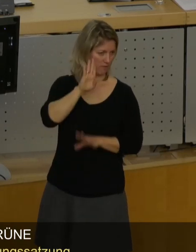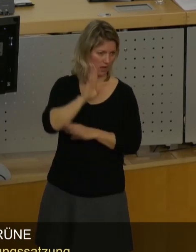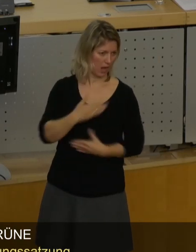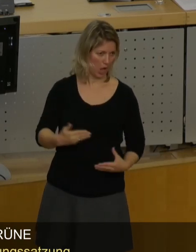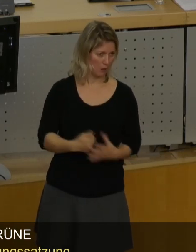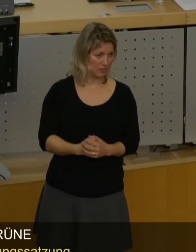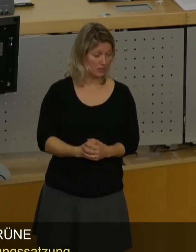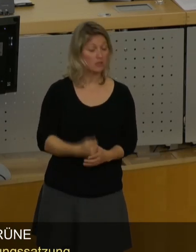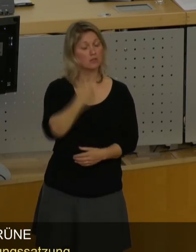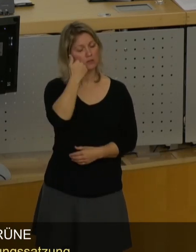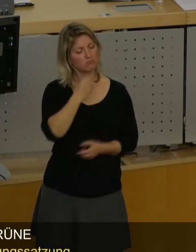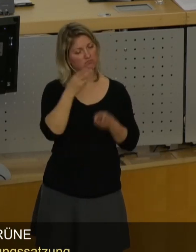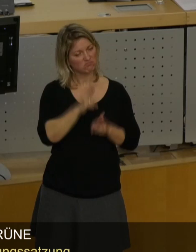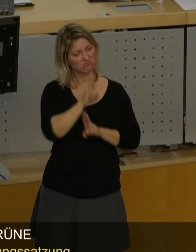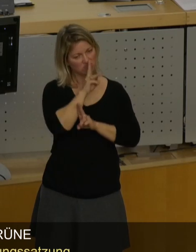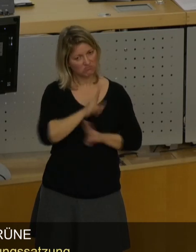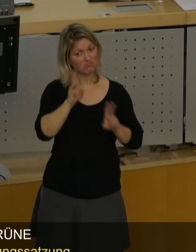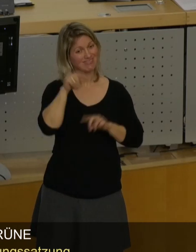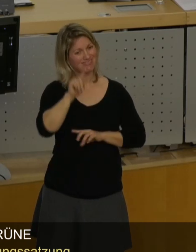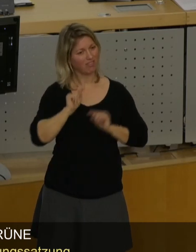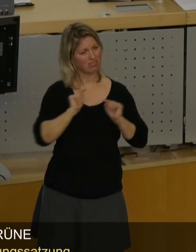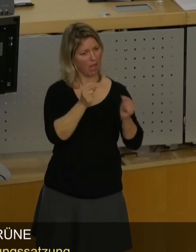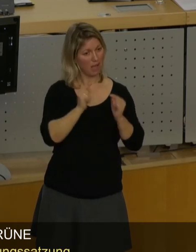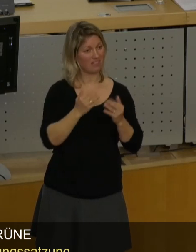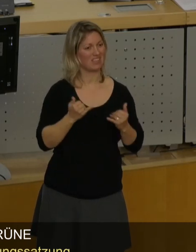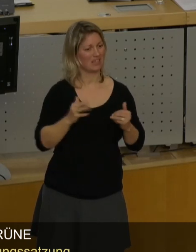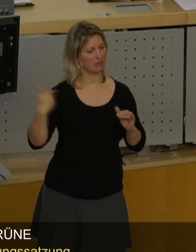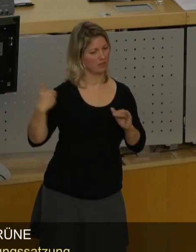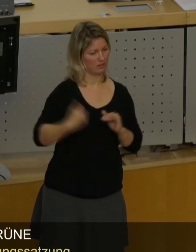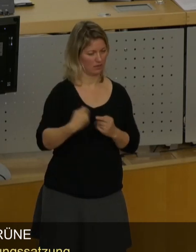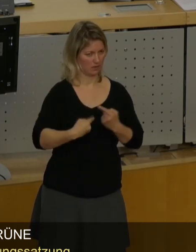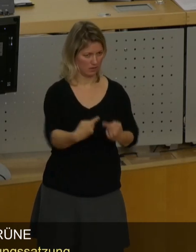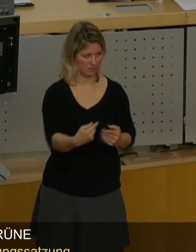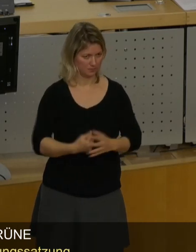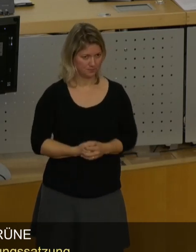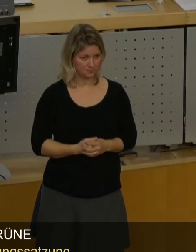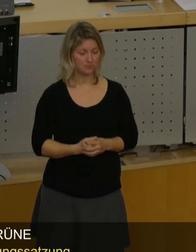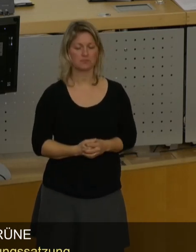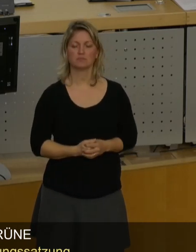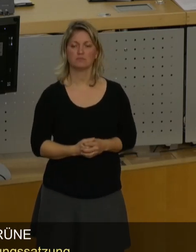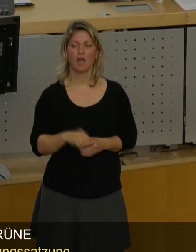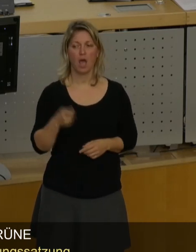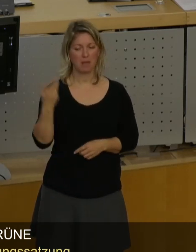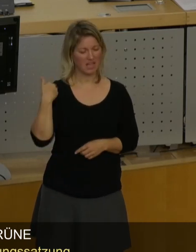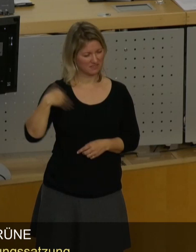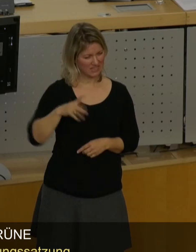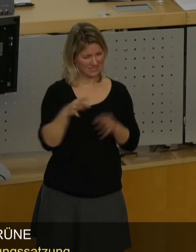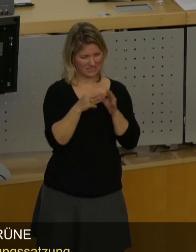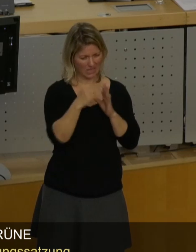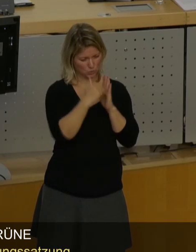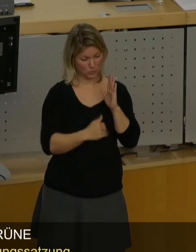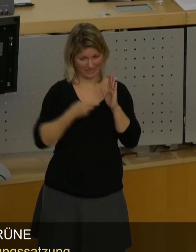Sondern beachten Sie doch tatsächlich, wie die Debatten hier laufen und was dort ist. Jetzt will ich noch mal was sagen, Herr Dr. Brauns, weil da haben Sie, glaube ich, die Satzung nicht richtig gelesen.